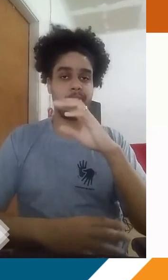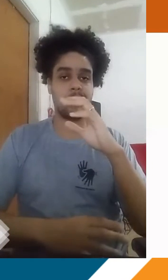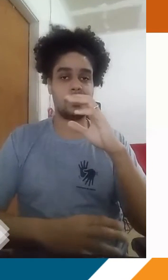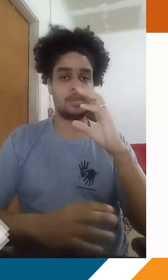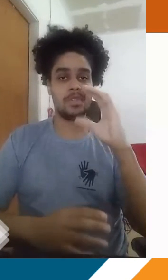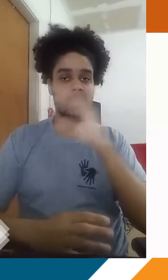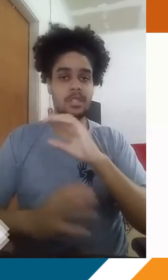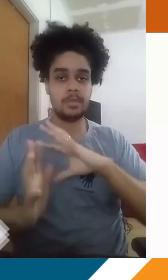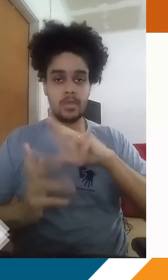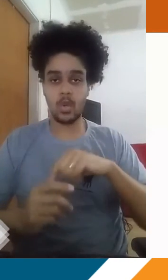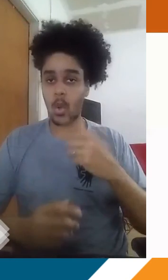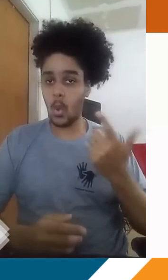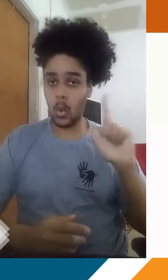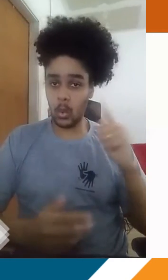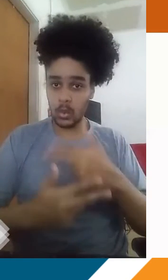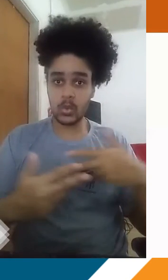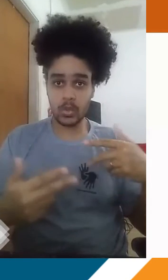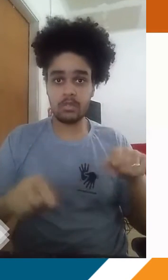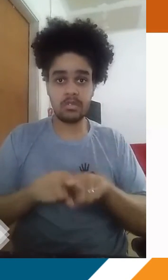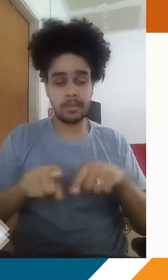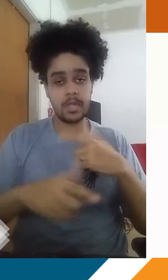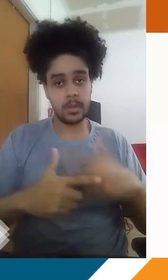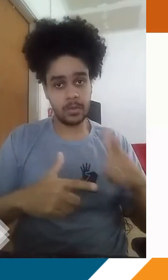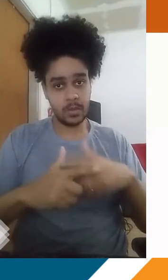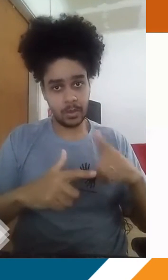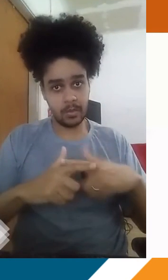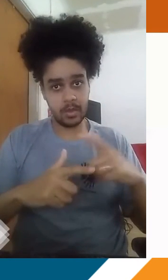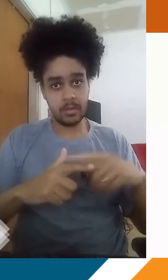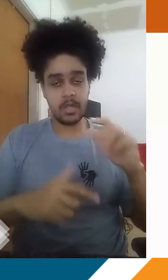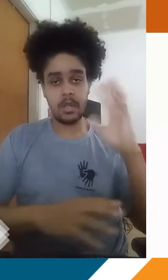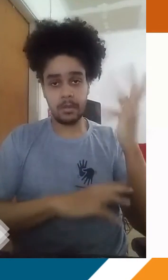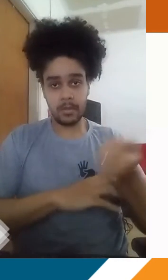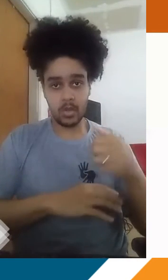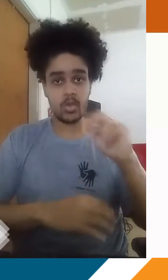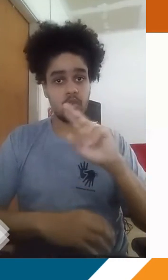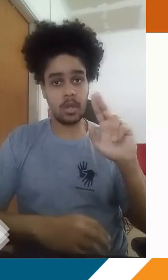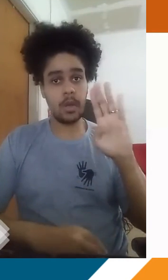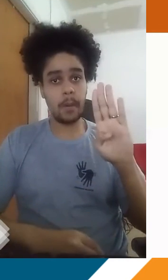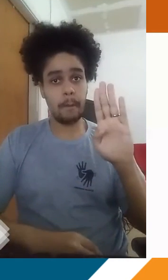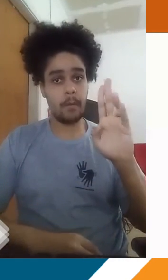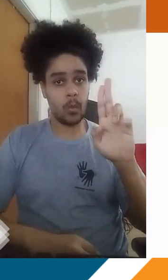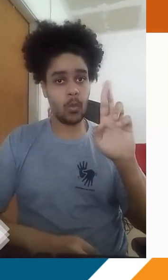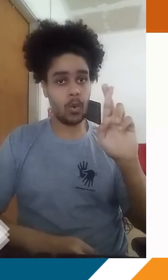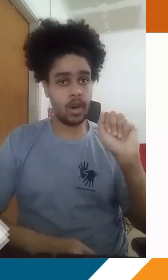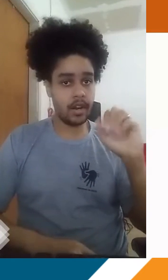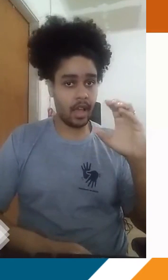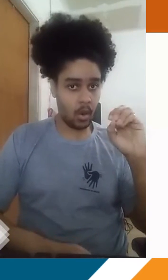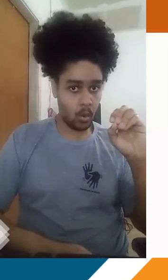Um outro processo que a gente chama também de problema ambiental é conhecido como buraco na camada de ozônio. Até que